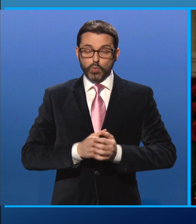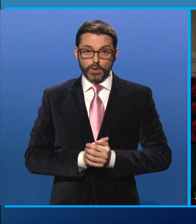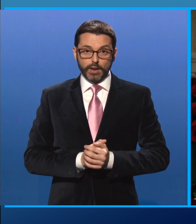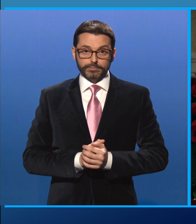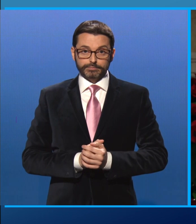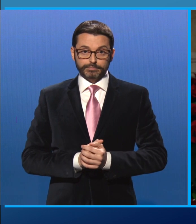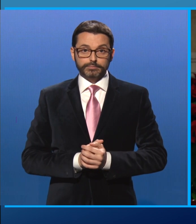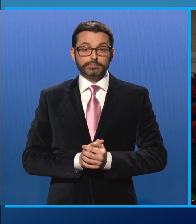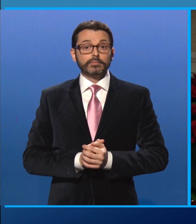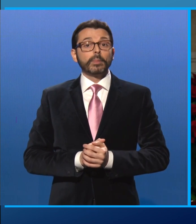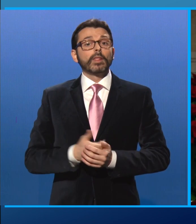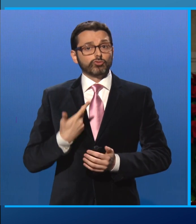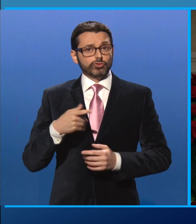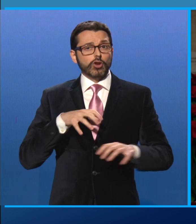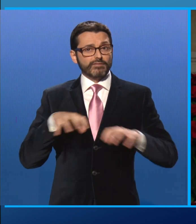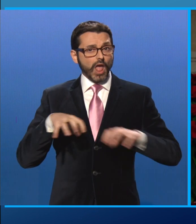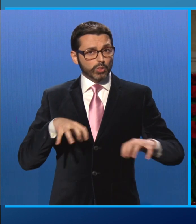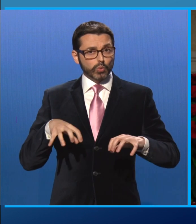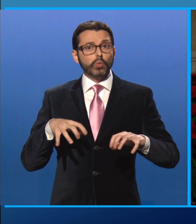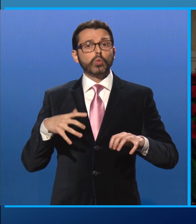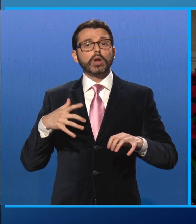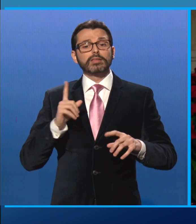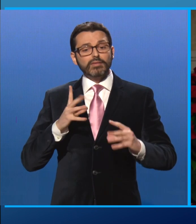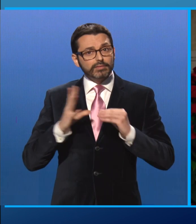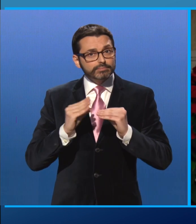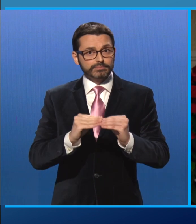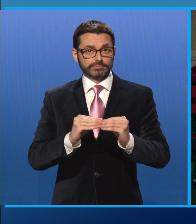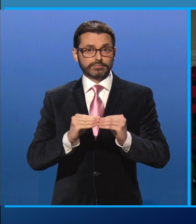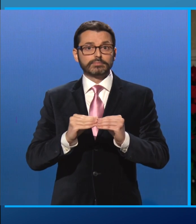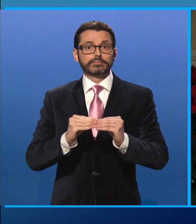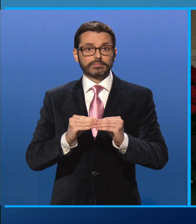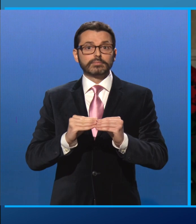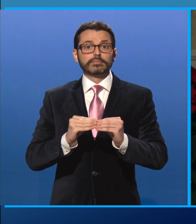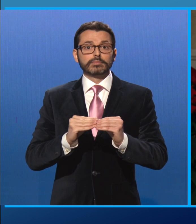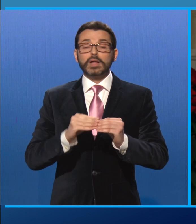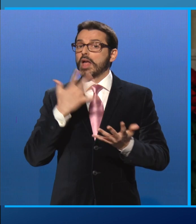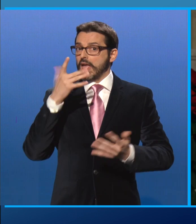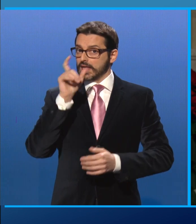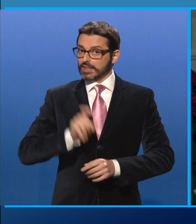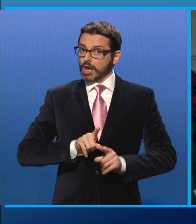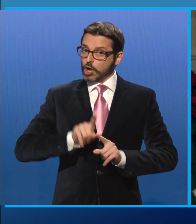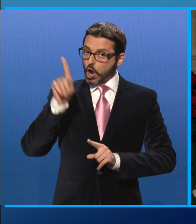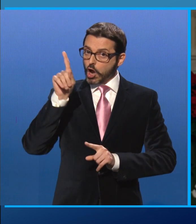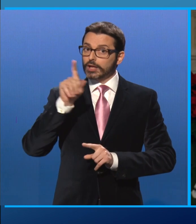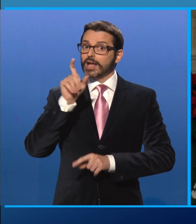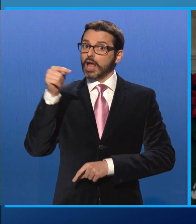fratture da prevenire o da ricomporre. Tra il nord del Paese è un sud che è in affanno.